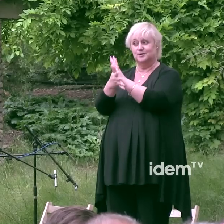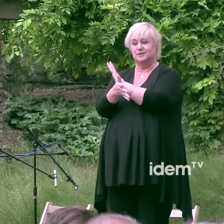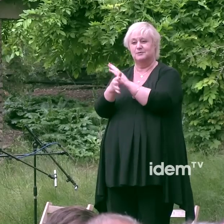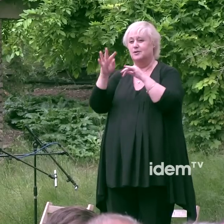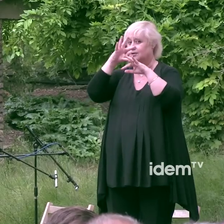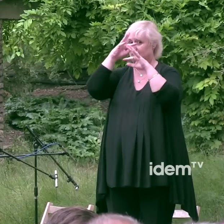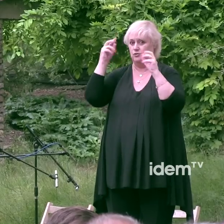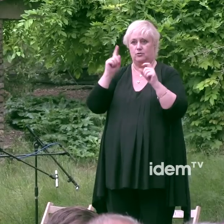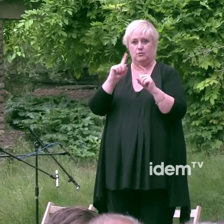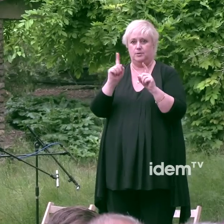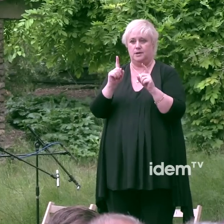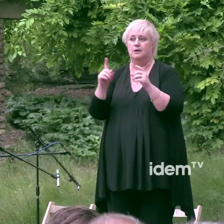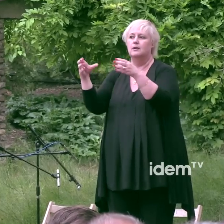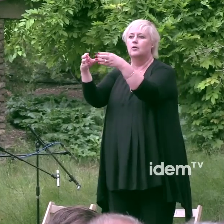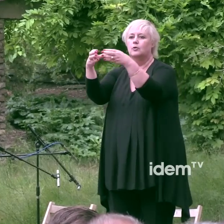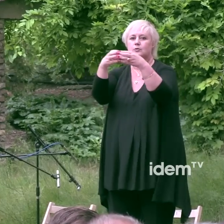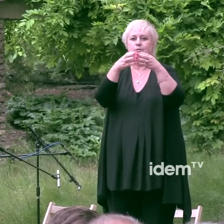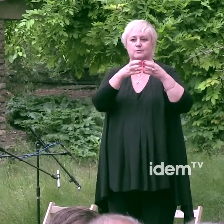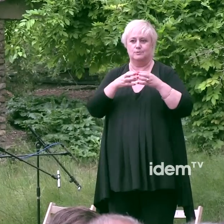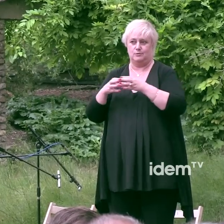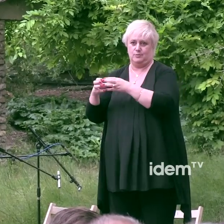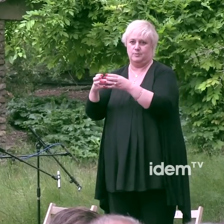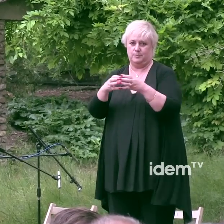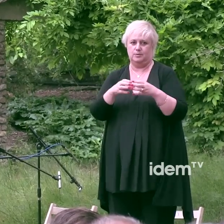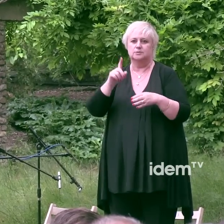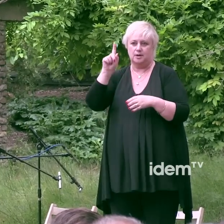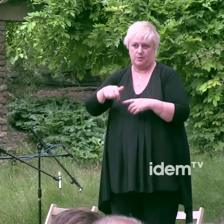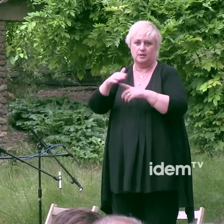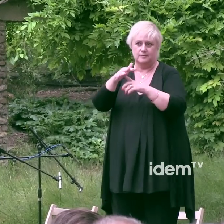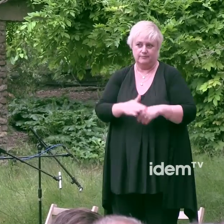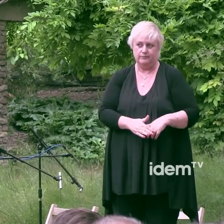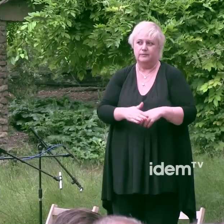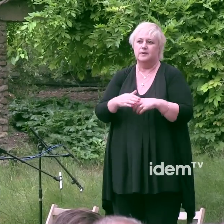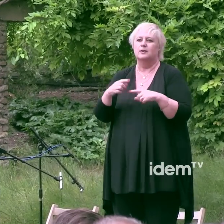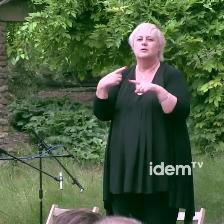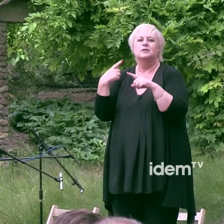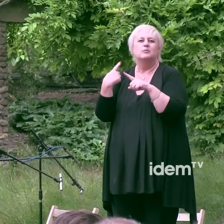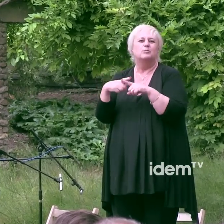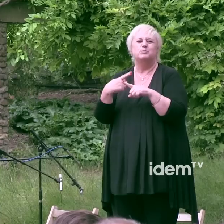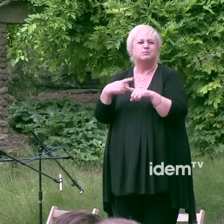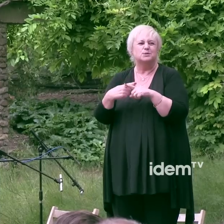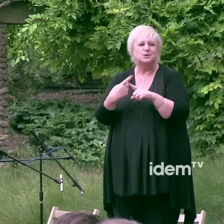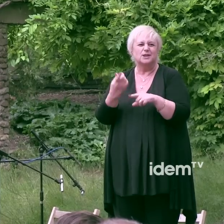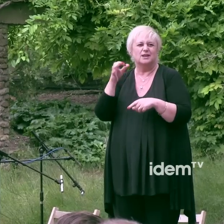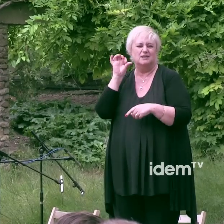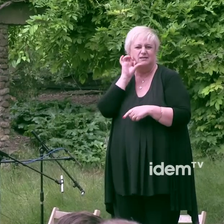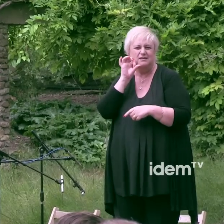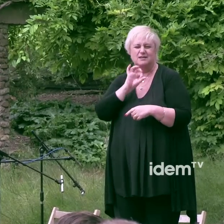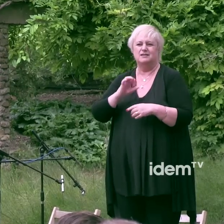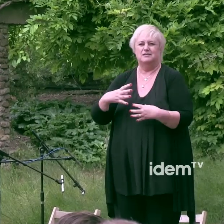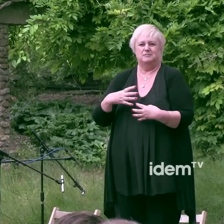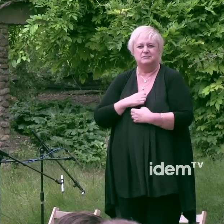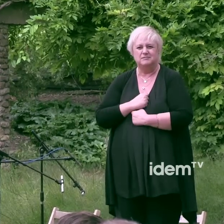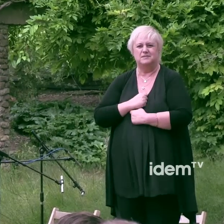descuidar altres grups també vulnerables cal reobrir immediatament un debat en torn de com i per què el VIH afecta d'aquesta manera tan desproporcionada